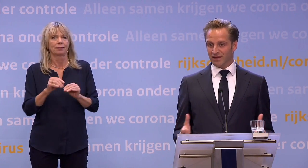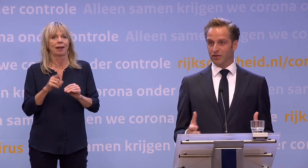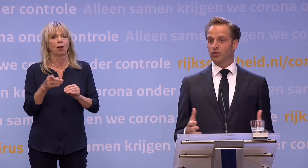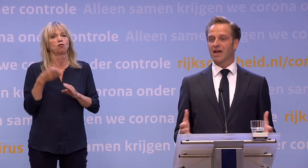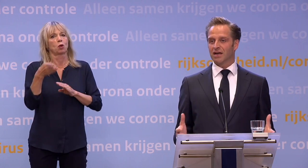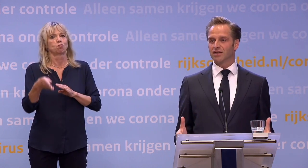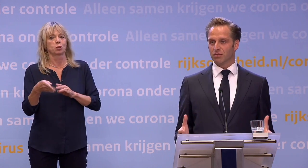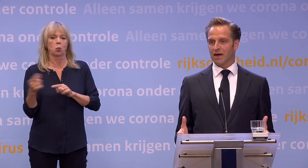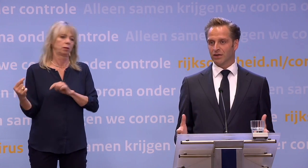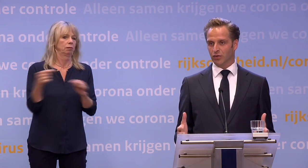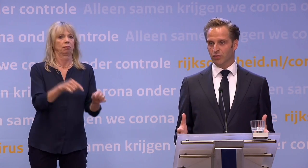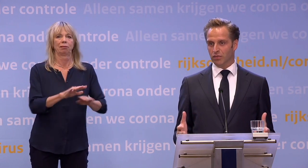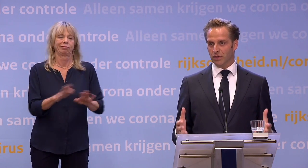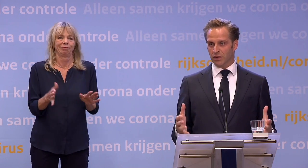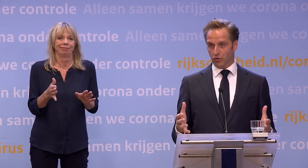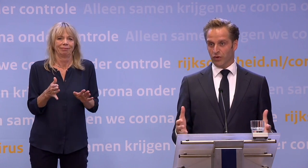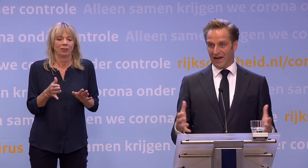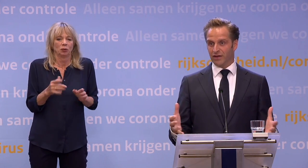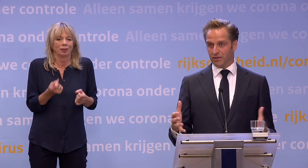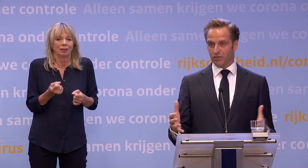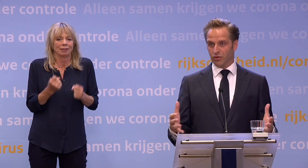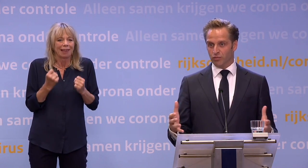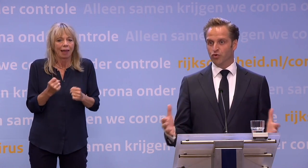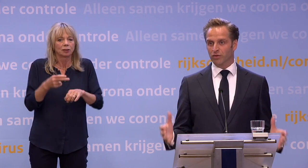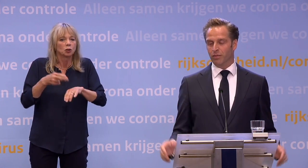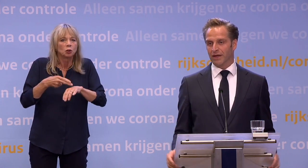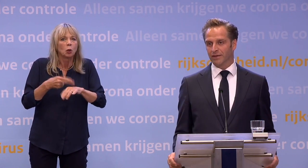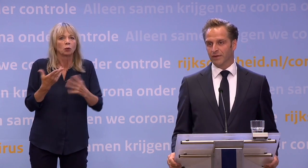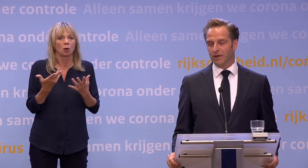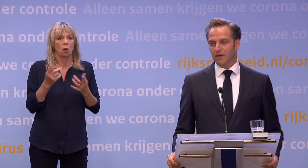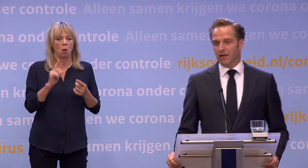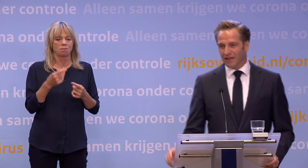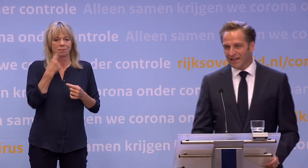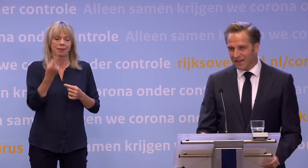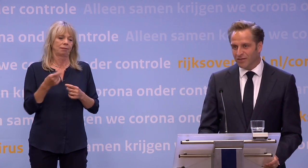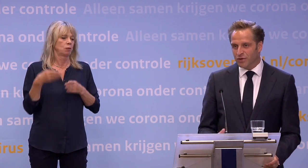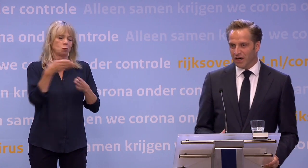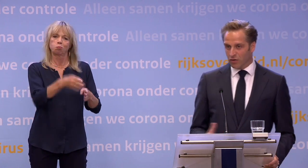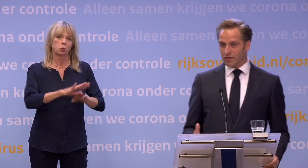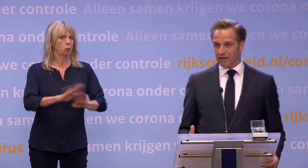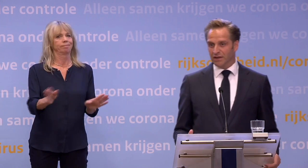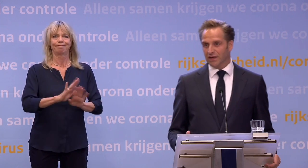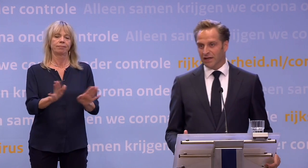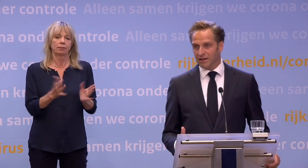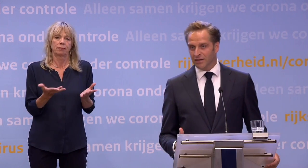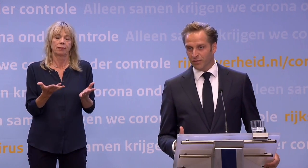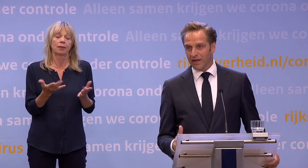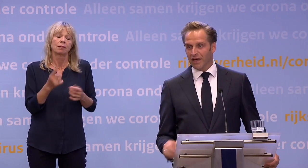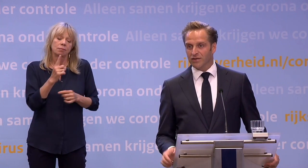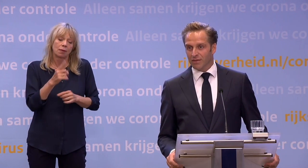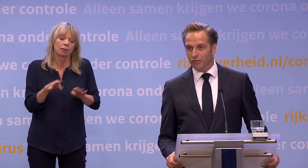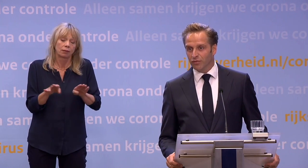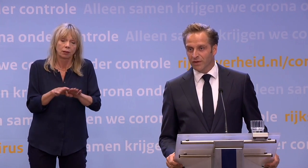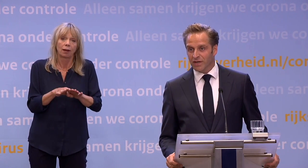besmettingsgraad die het noodzakelijk zou maken... ...om nog nader het bezoek te beperken. En tegelijkertijd moet je daar ook zeggen... ...die